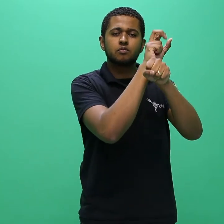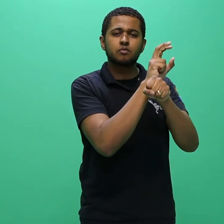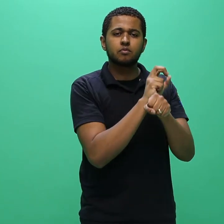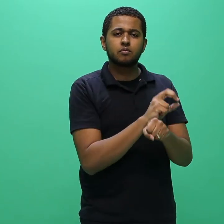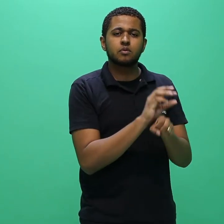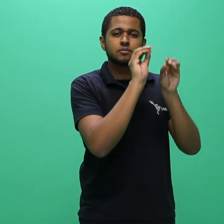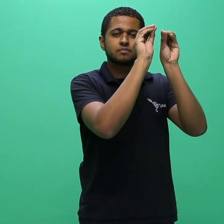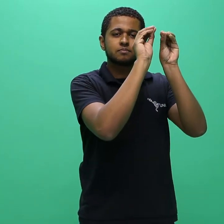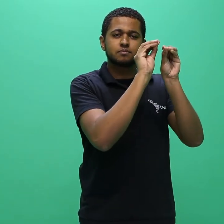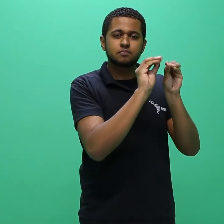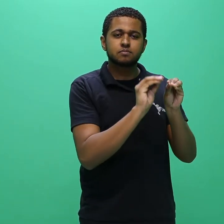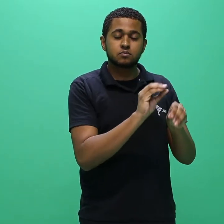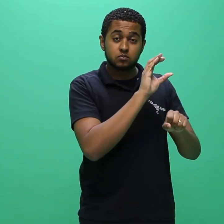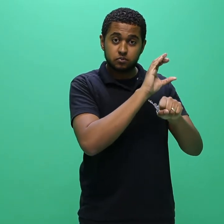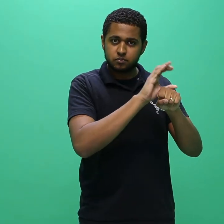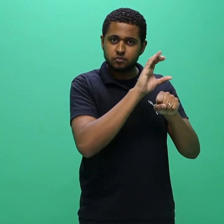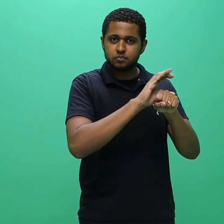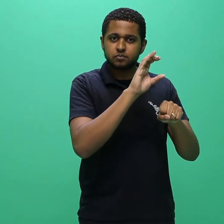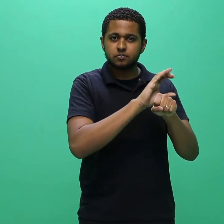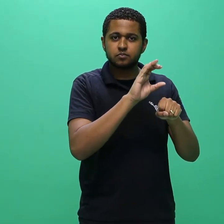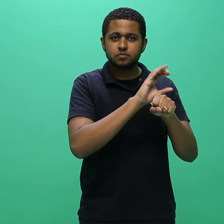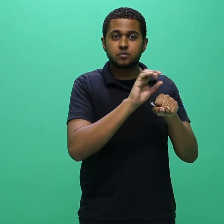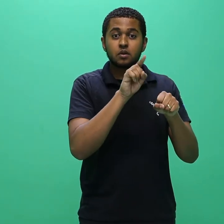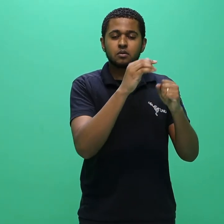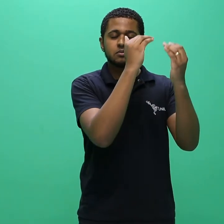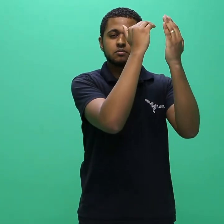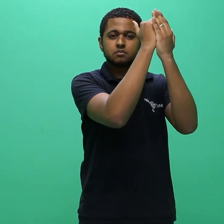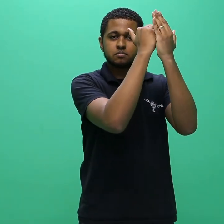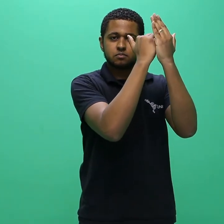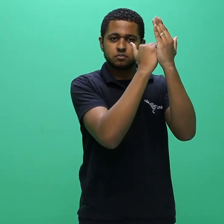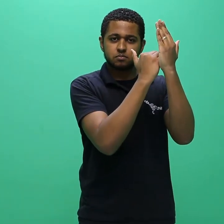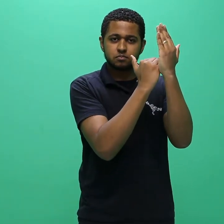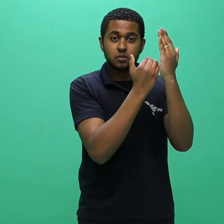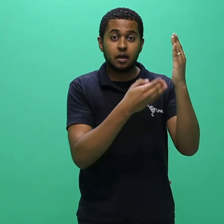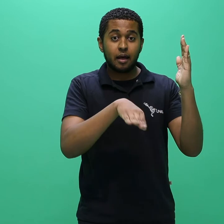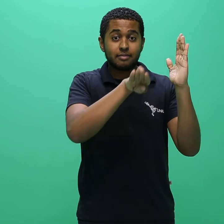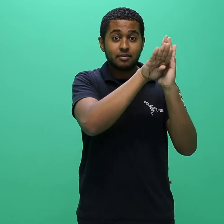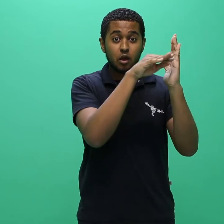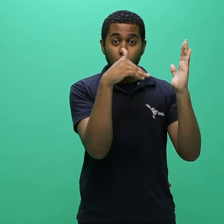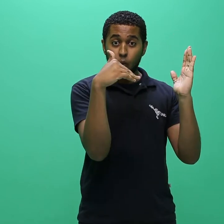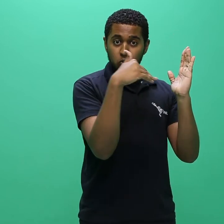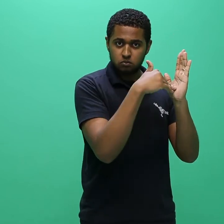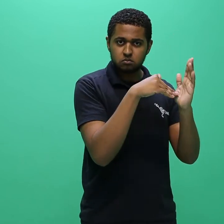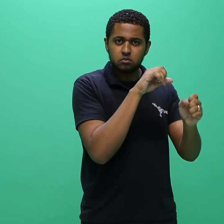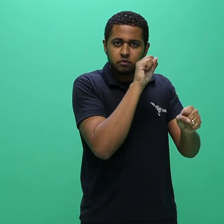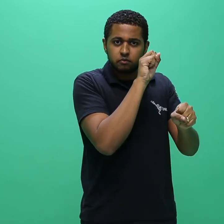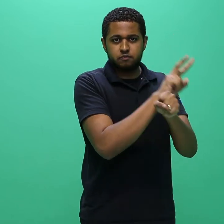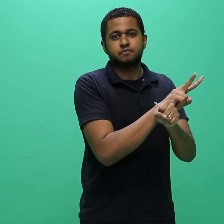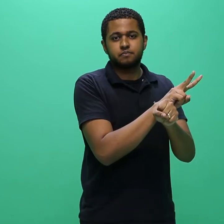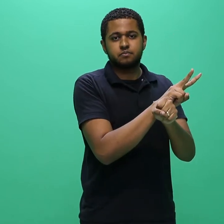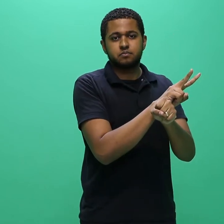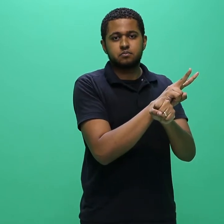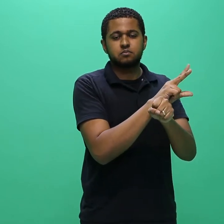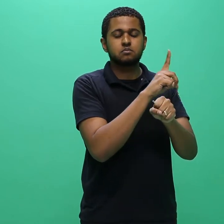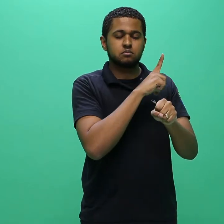por classificação até o limite de vagas ofertadas pelo presente edital,